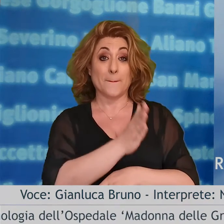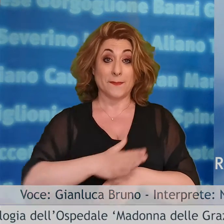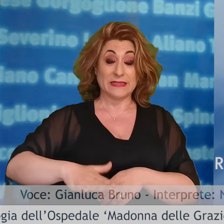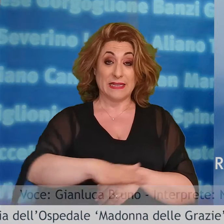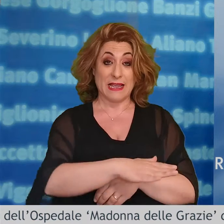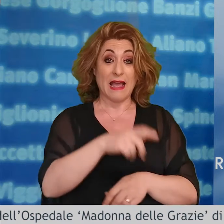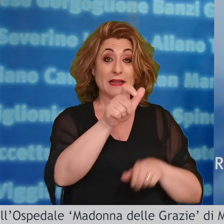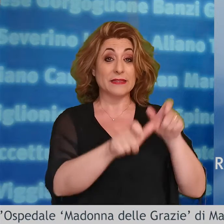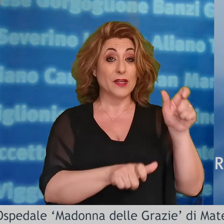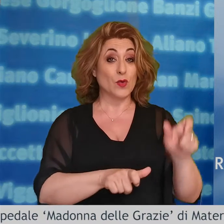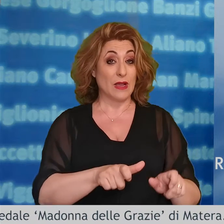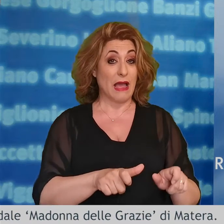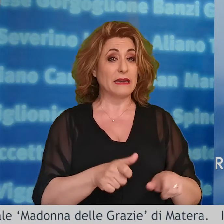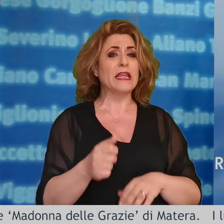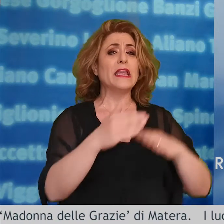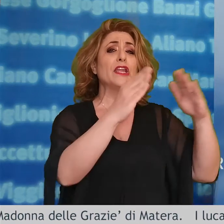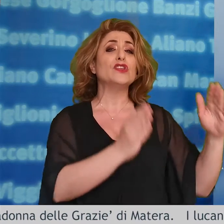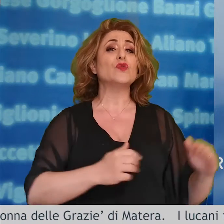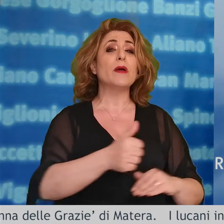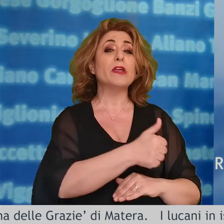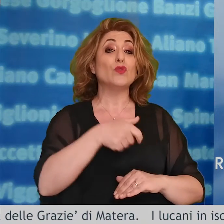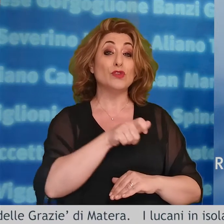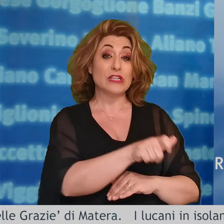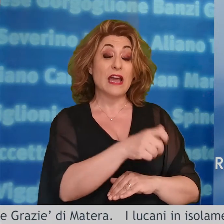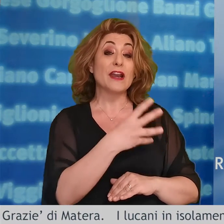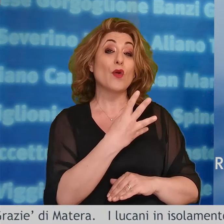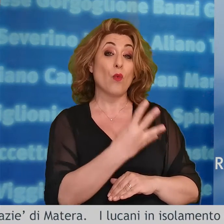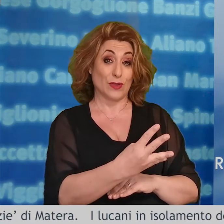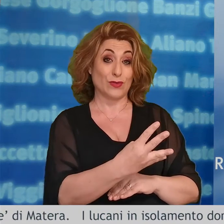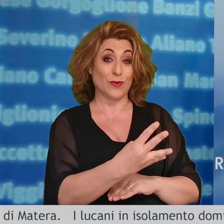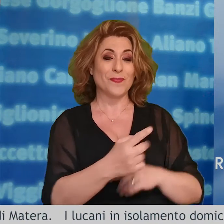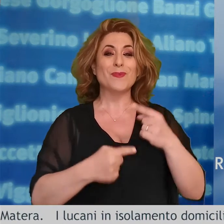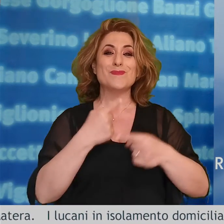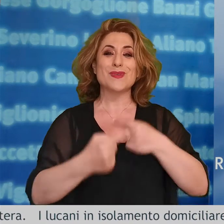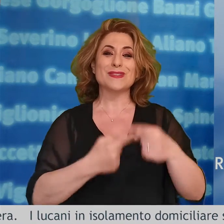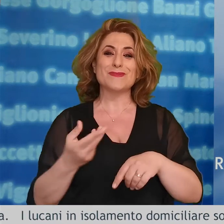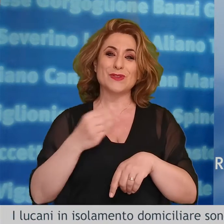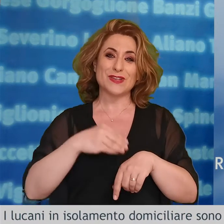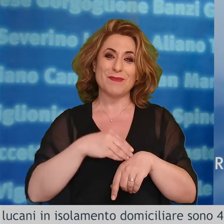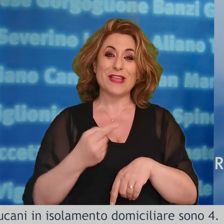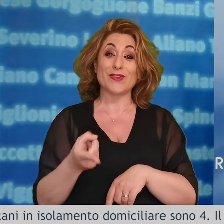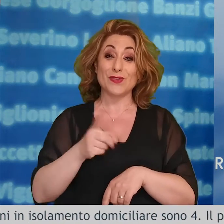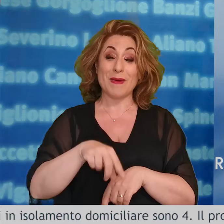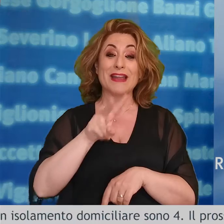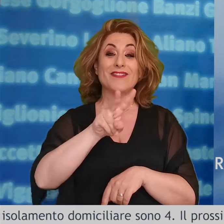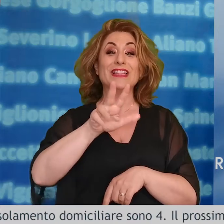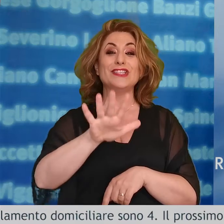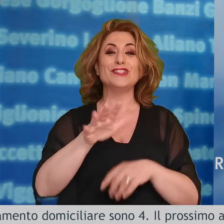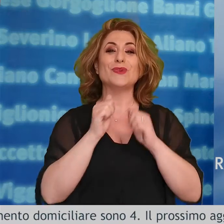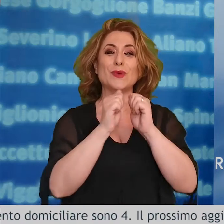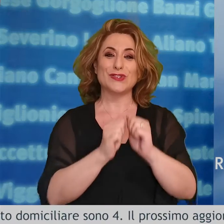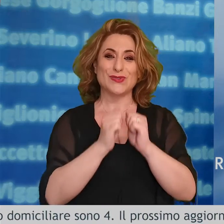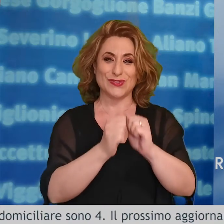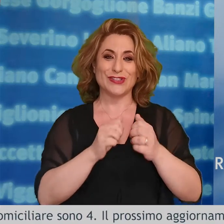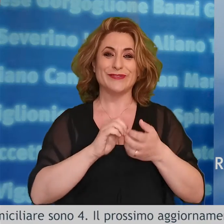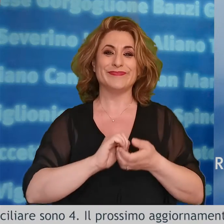lucani in isolamento domiciliare sono 4. Il prossimo aggiornamento domani 25 giugno.